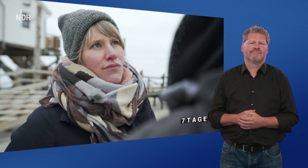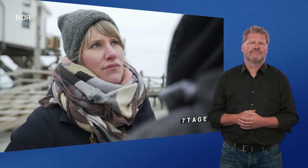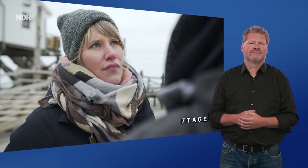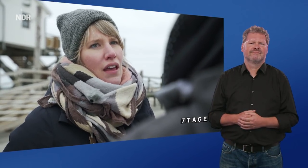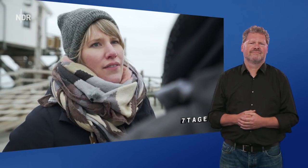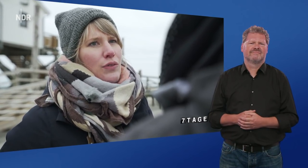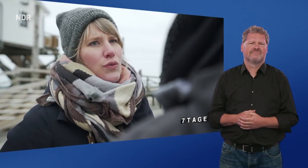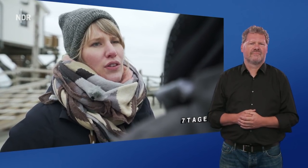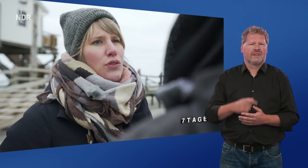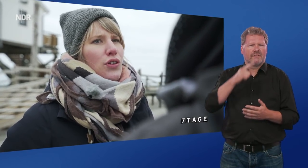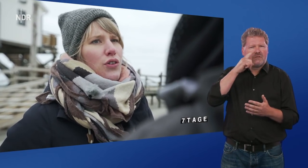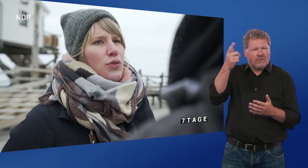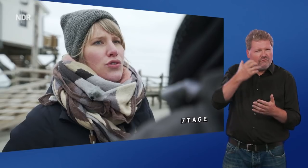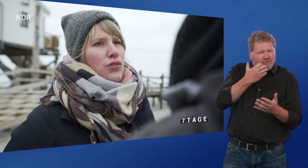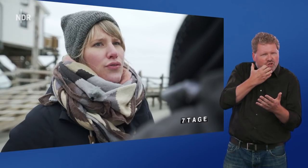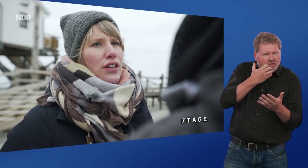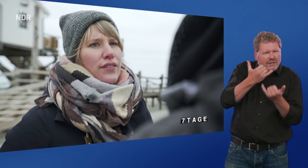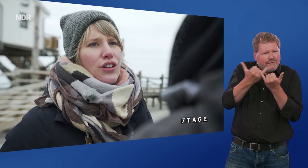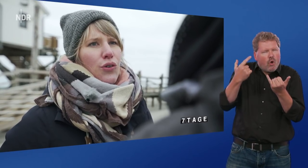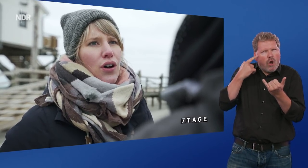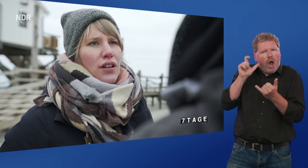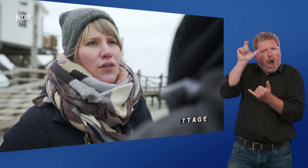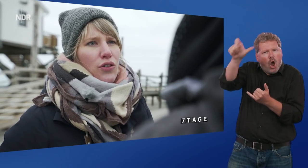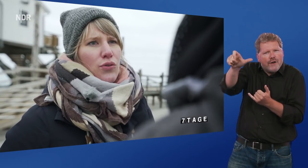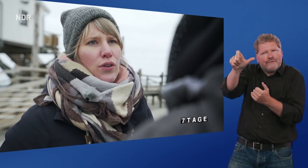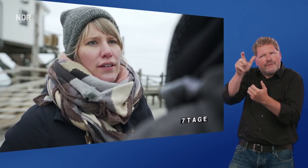Was würdet ihr euch wünschen, wie die Hörenden auf euch zugehen?